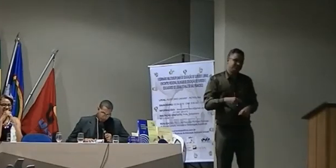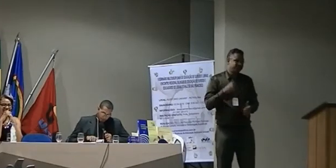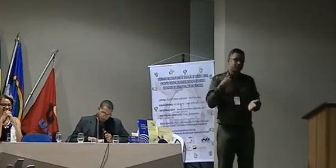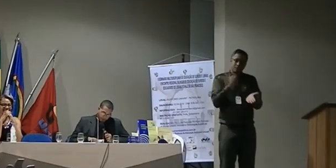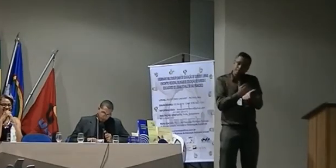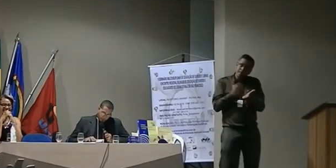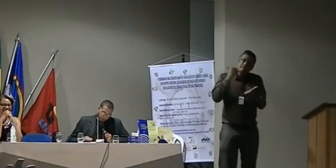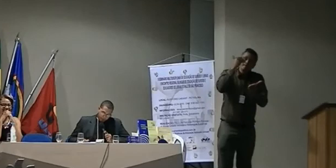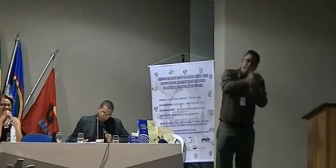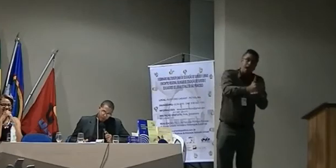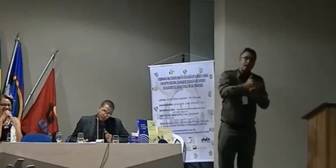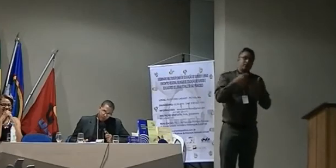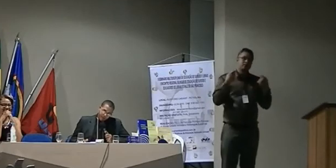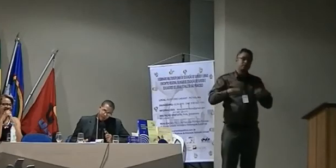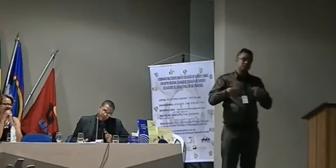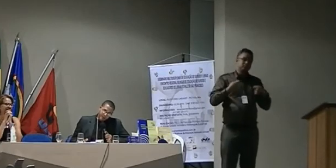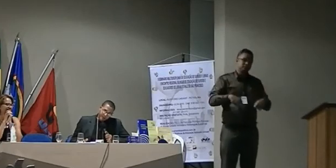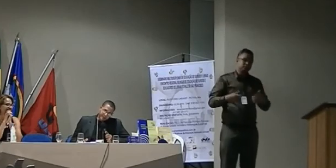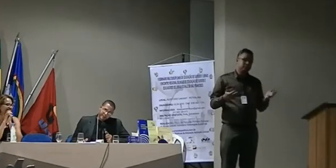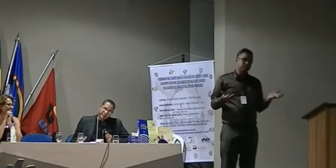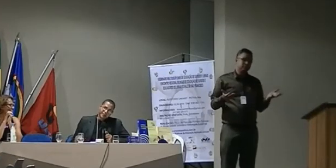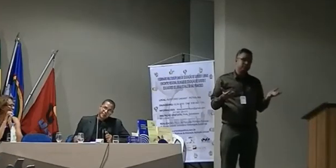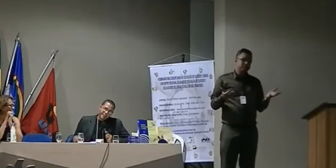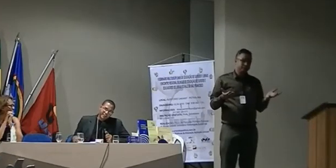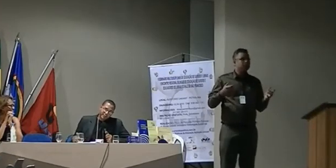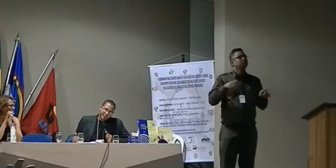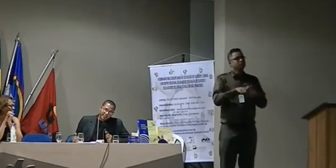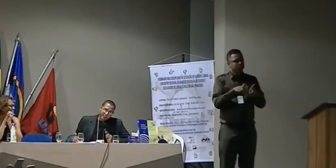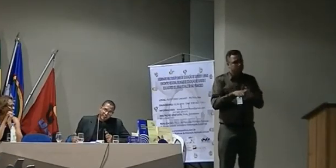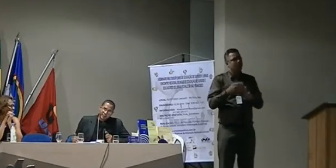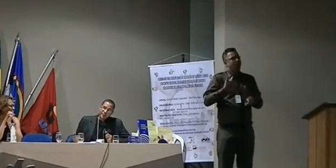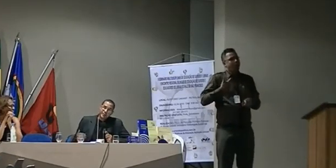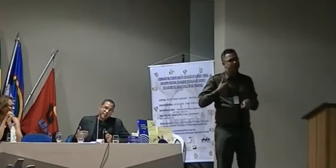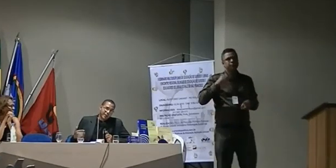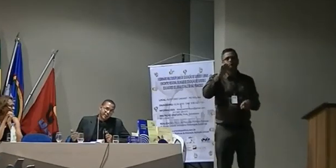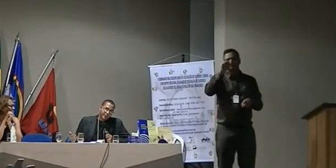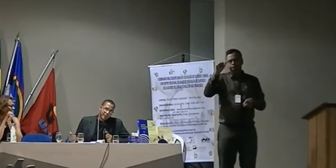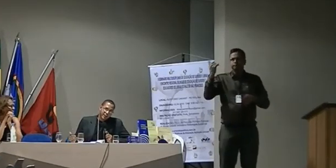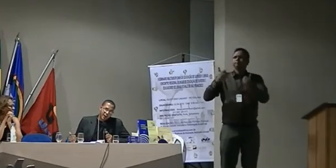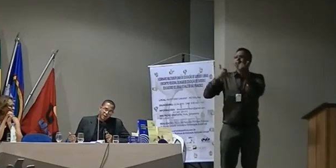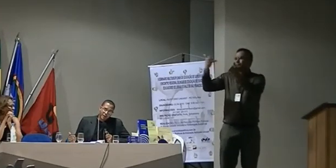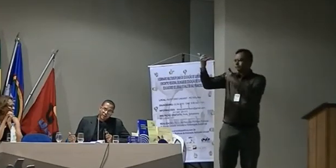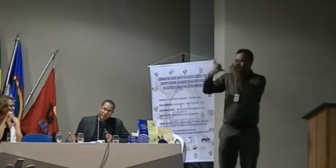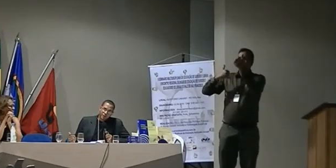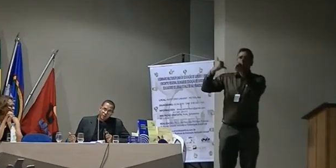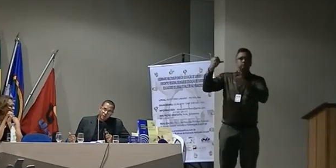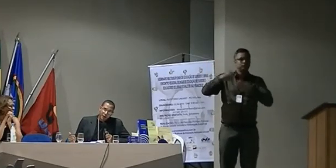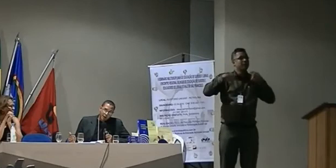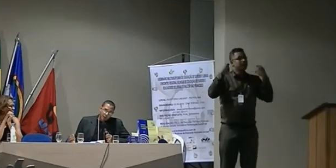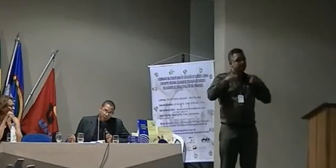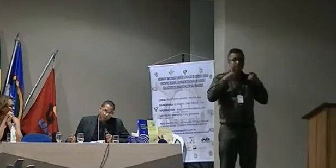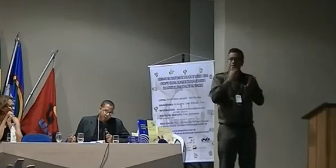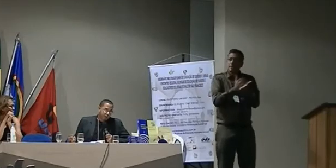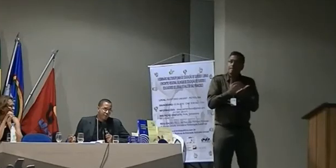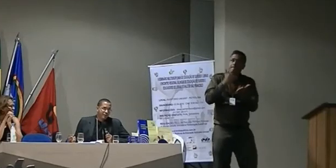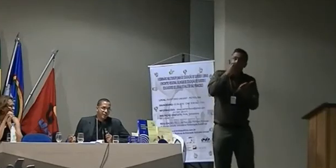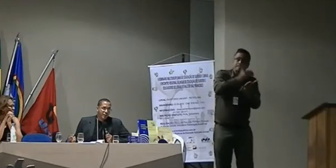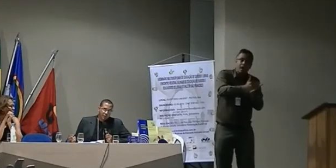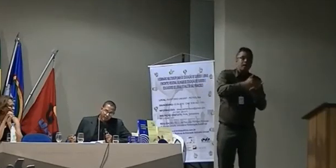e eu tenho muito empanhamento com os colegas que realmente têm essa necessidade de ter a formação professores formados em química